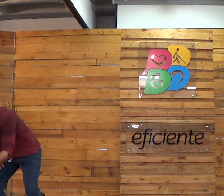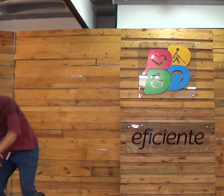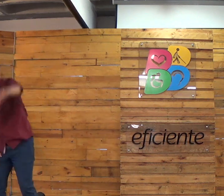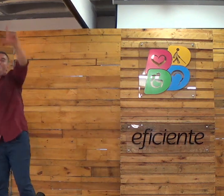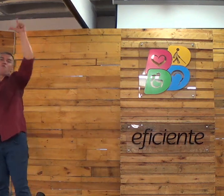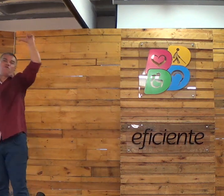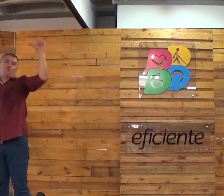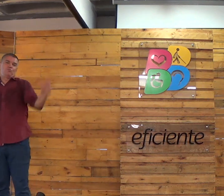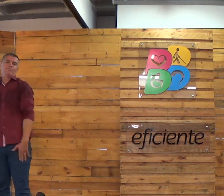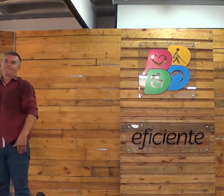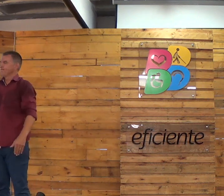Precisa.